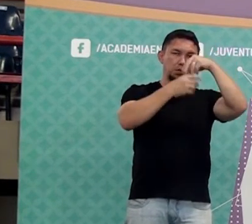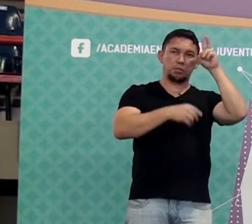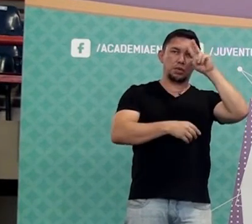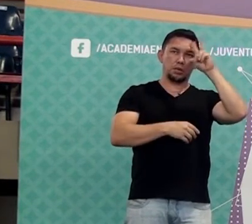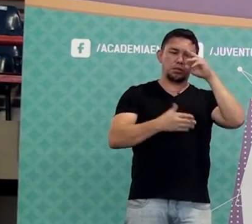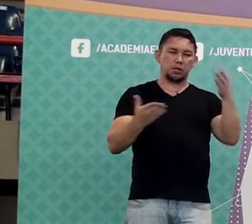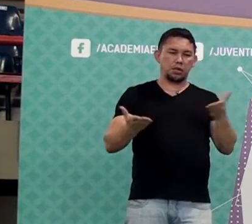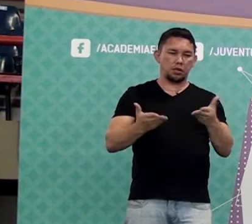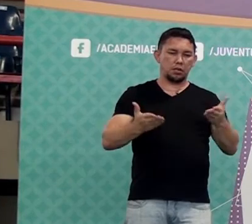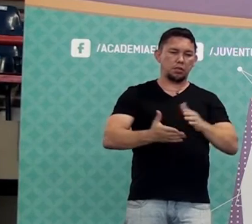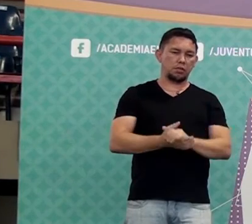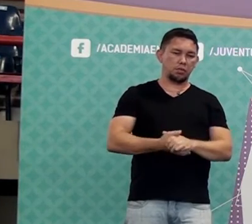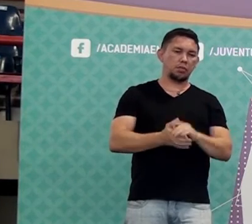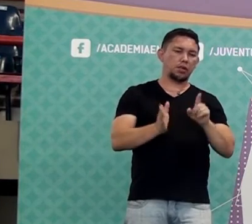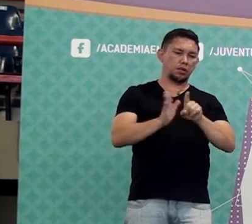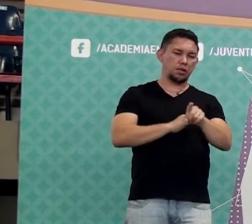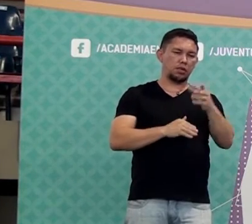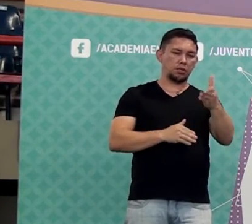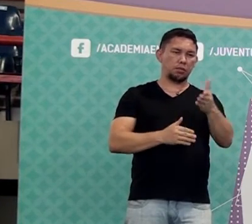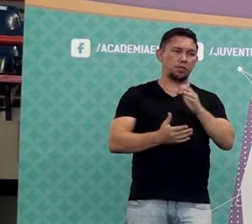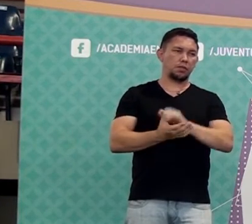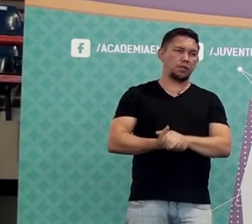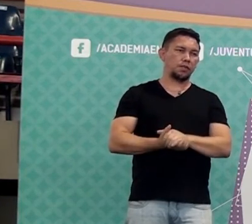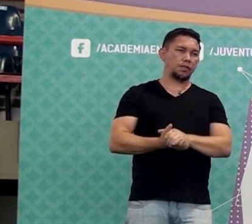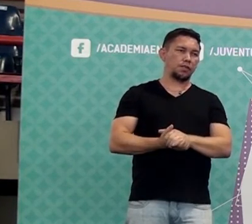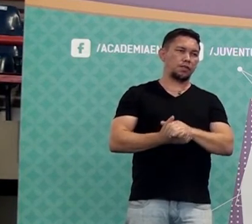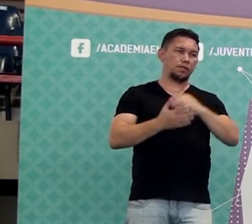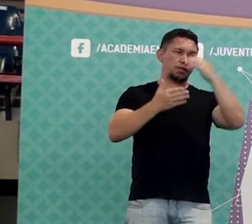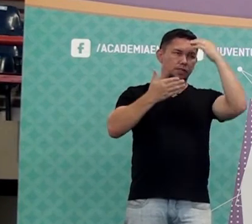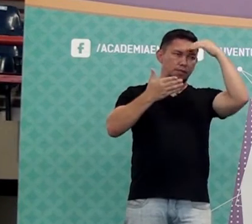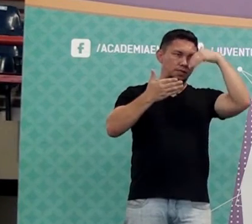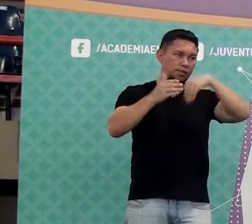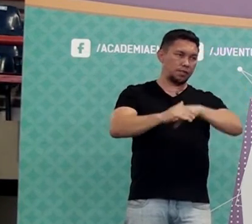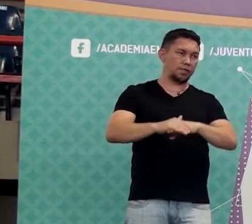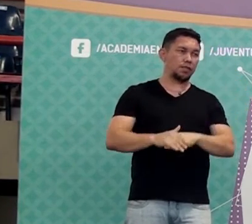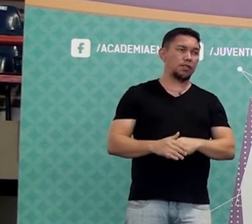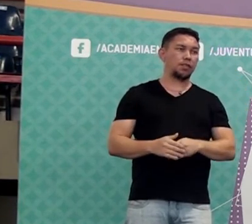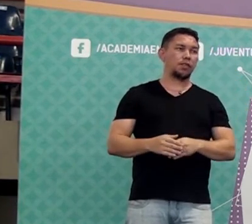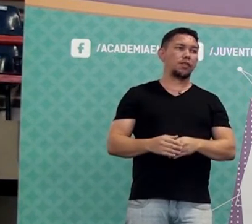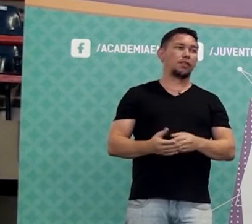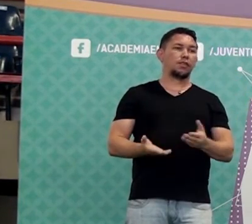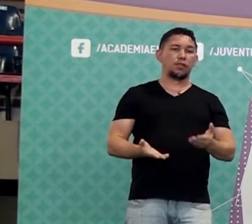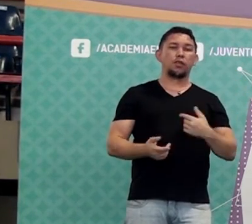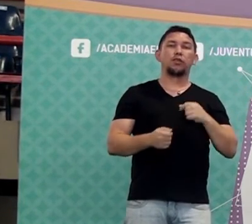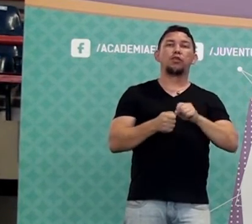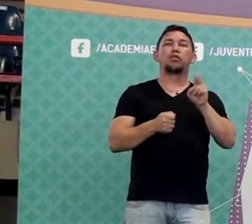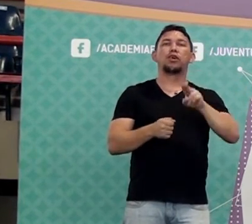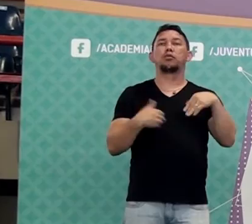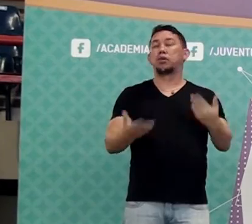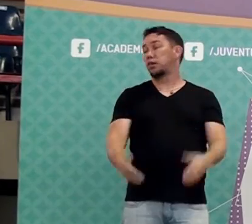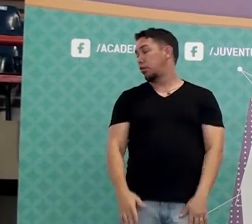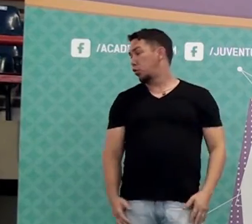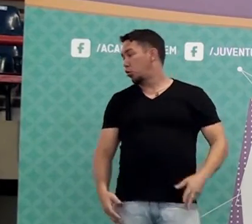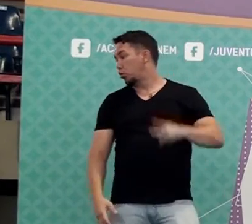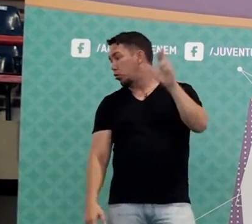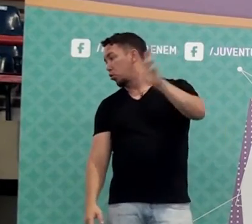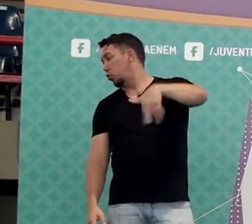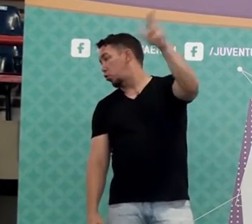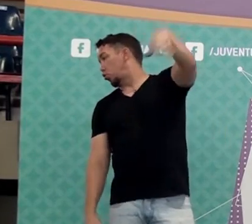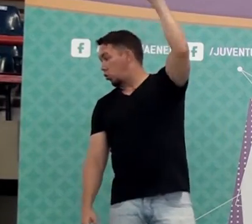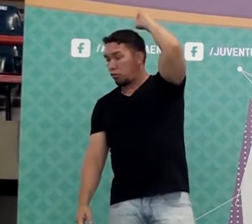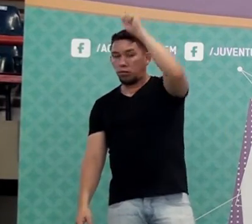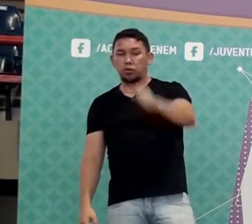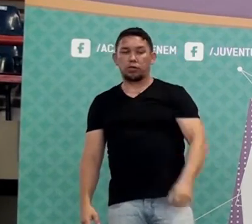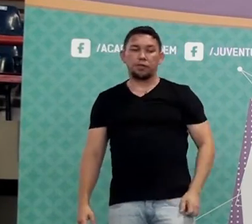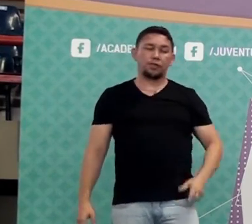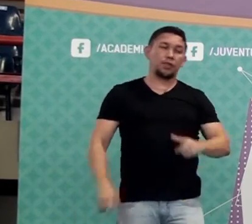agora, ó. Por causa dessa questão aí, né? Ficou lá no fundo do baú. Aí se vir para que é isso? Porra nenhuma, né? Mas só cuidado. A